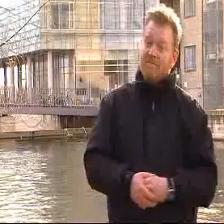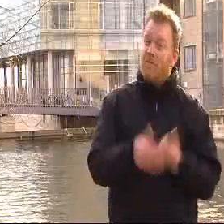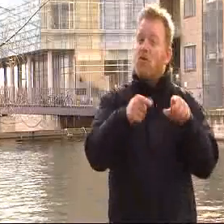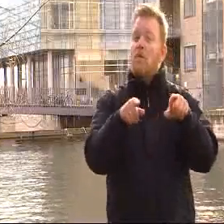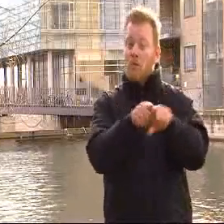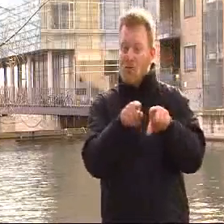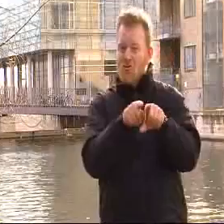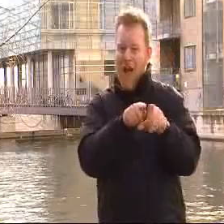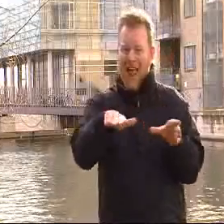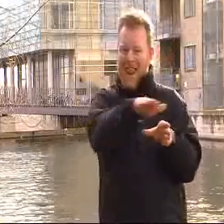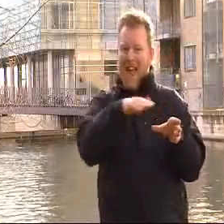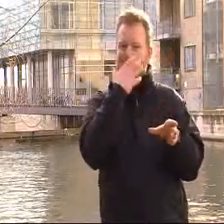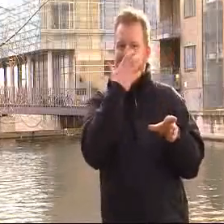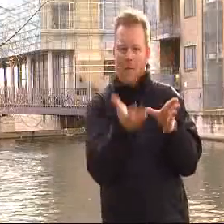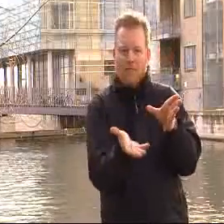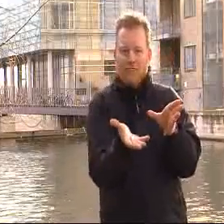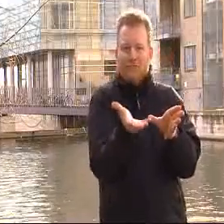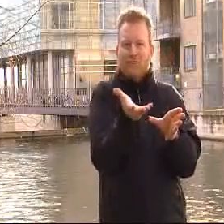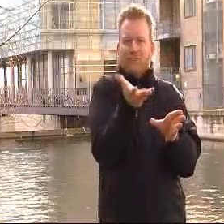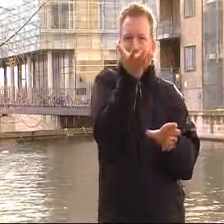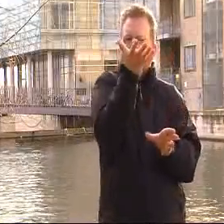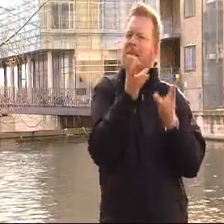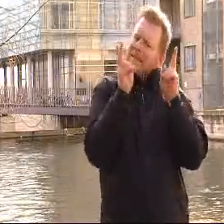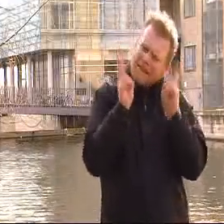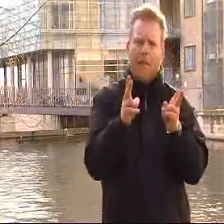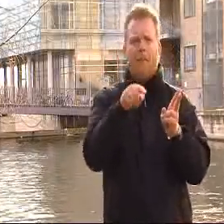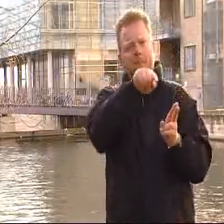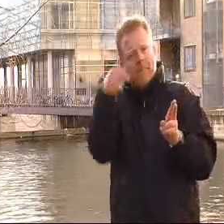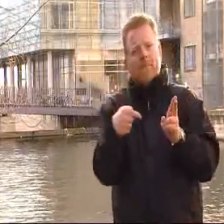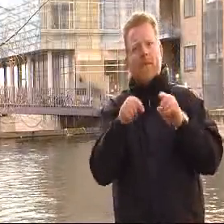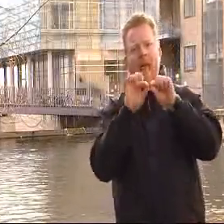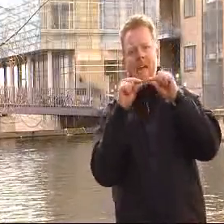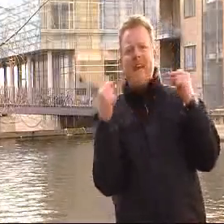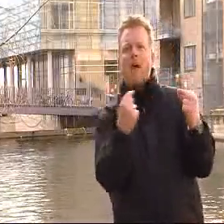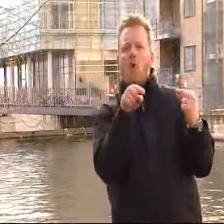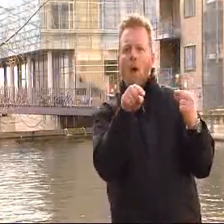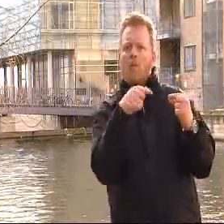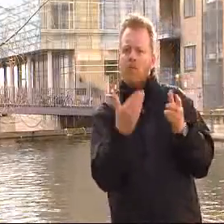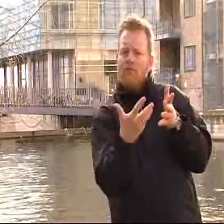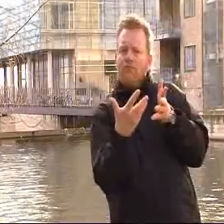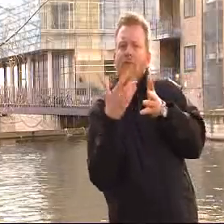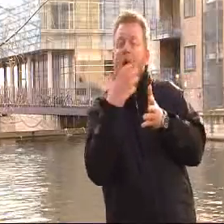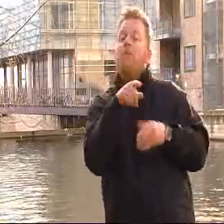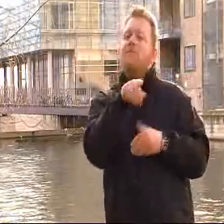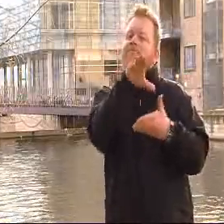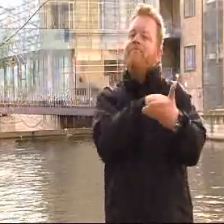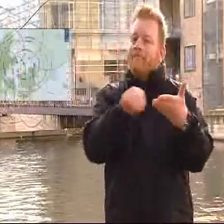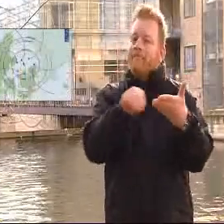Når den her opvarmning over landet sker, er det nøjagtigt det samme, der sker som ved ekvator. Varm luft stiger til værs og danner